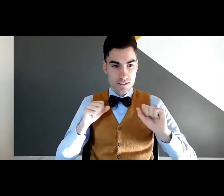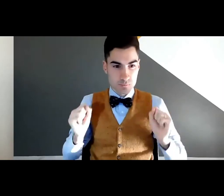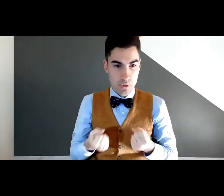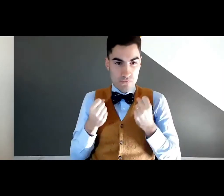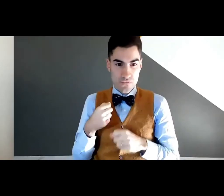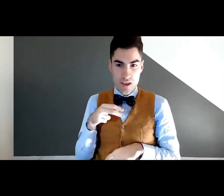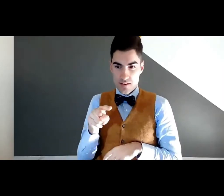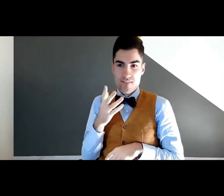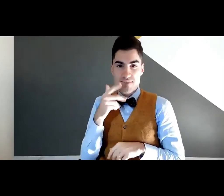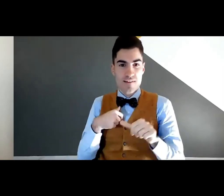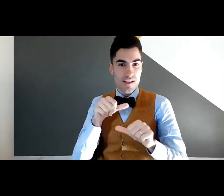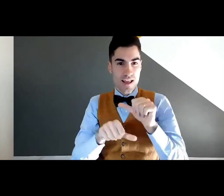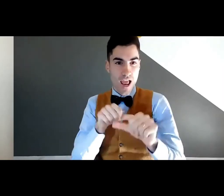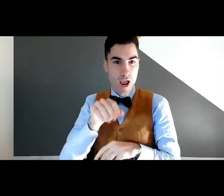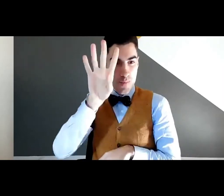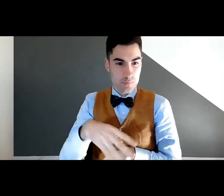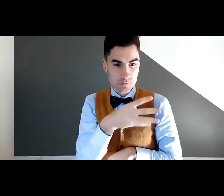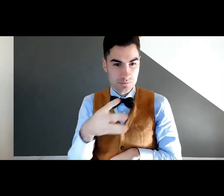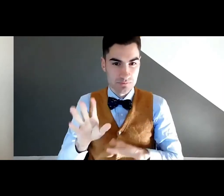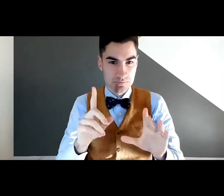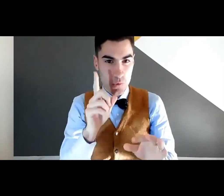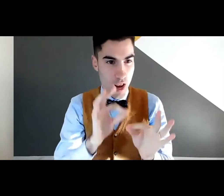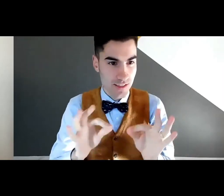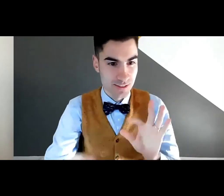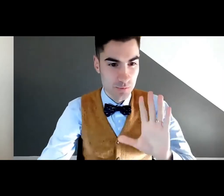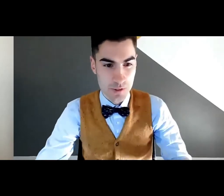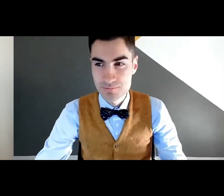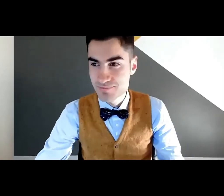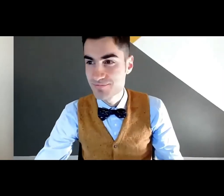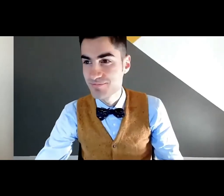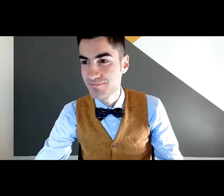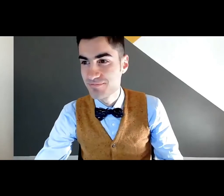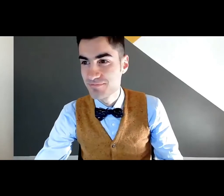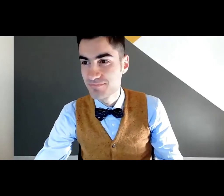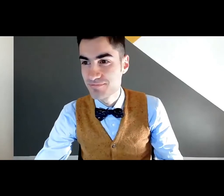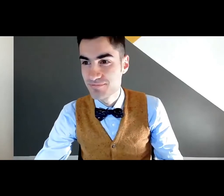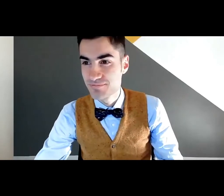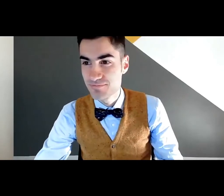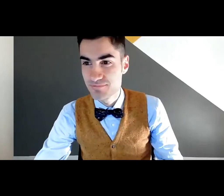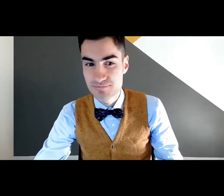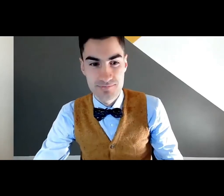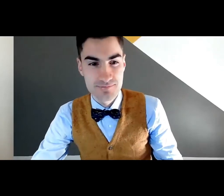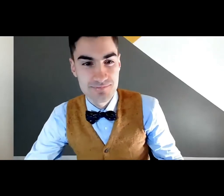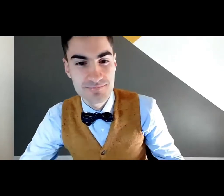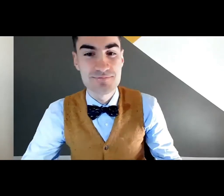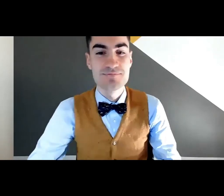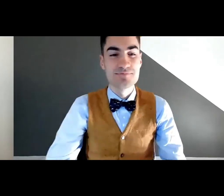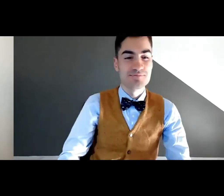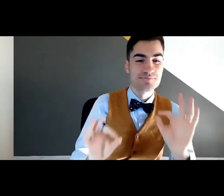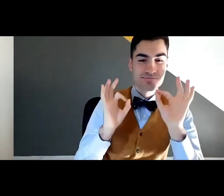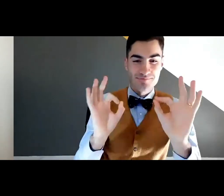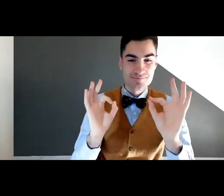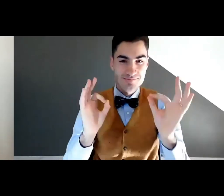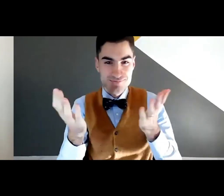Un attimo che mi sono spaventato. Mi vedo in grande schermo. Devo cambiare la vista perché arrivedermi così mi